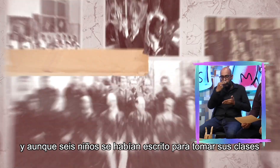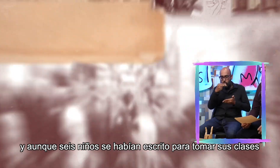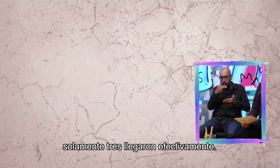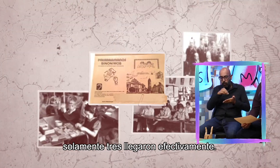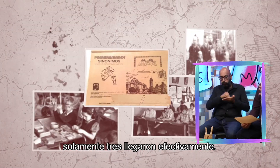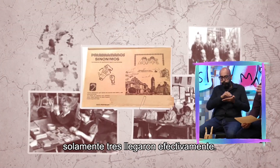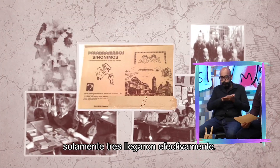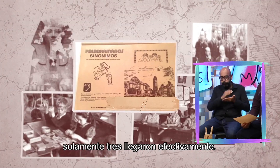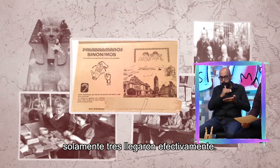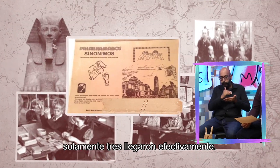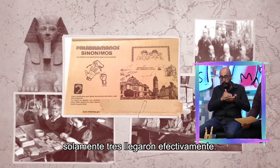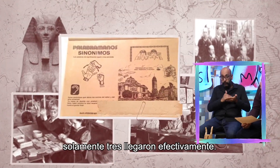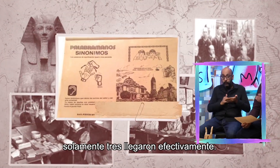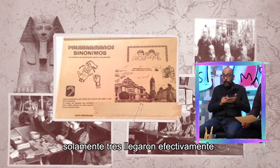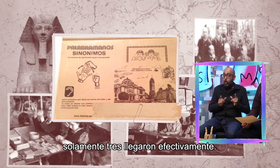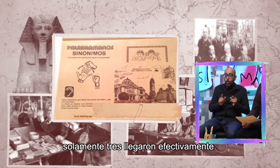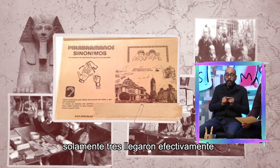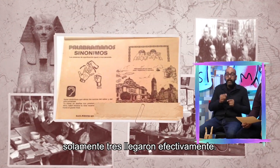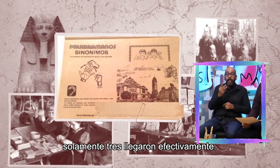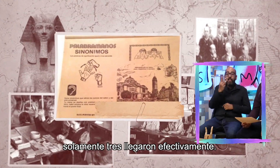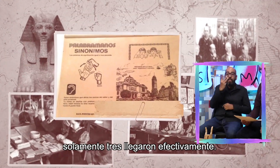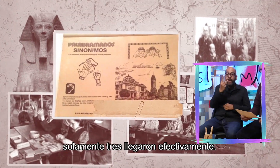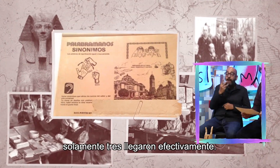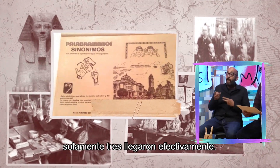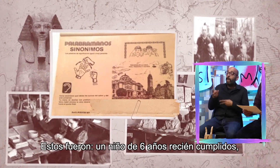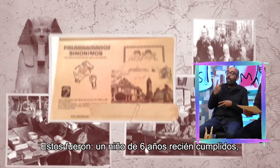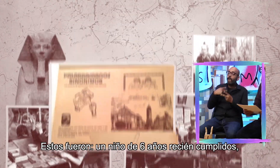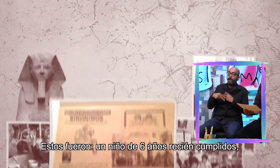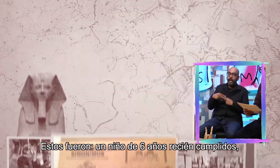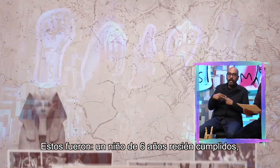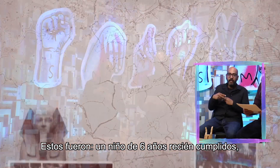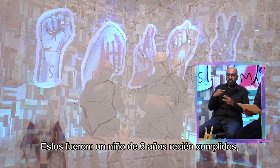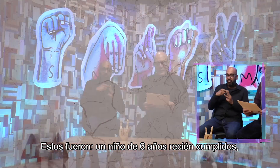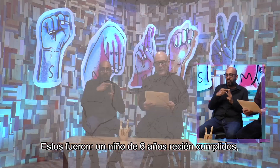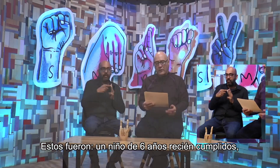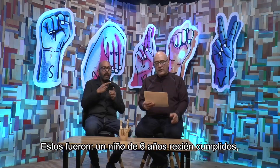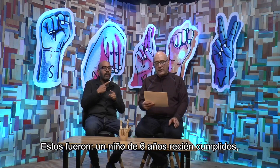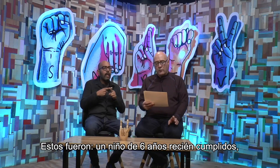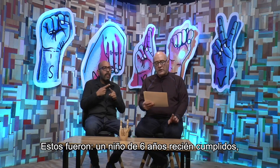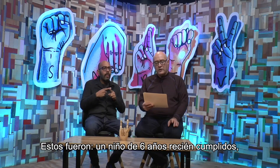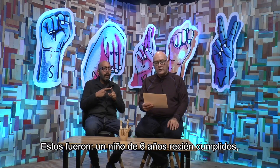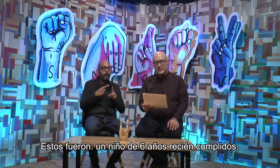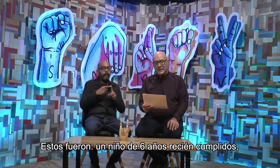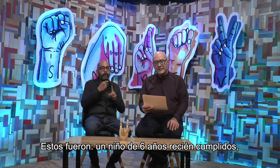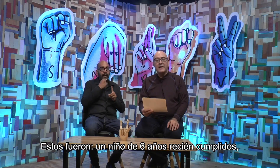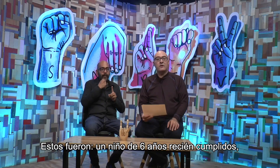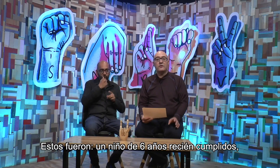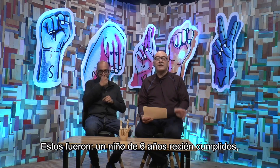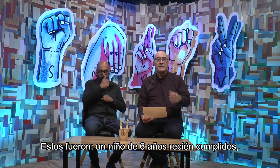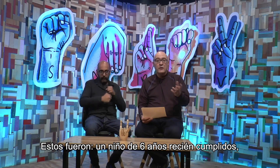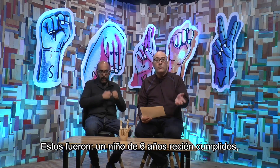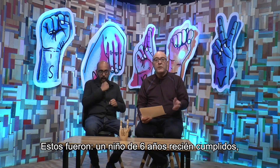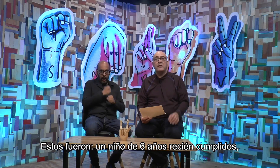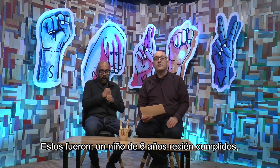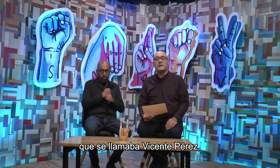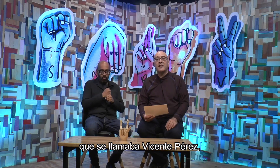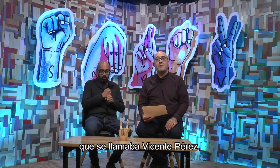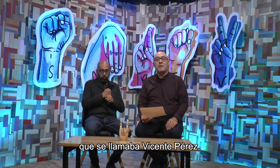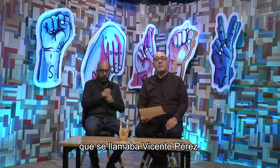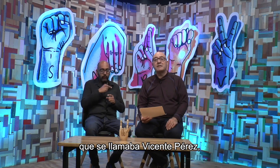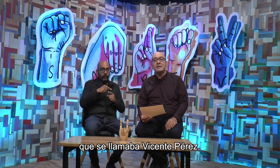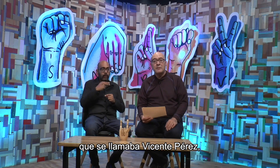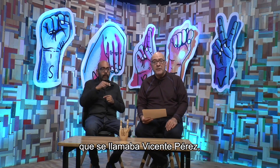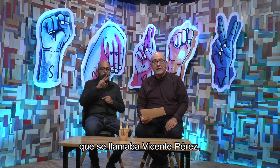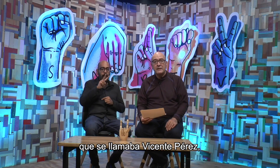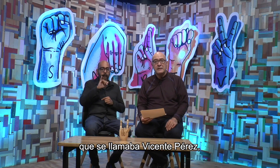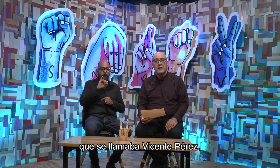clases solamente tres llegaron efectivamente. Estos fueron un niño de seis años recién cumplidos que se